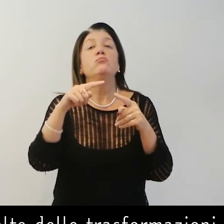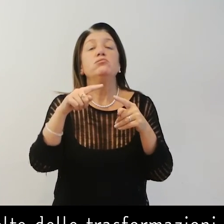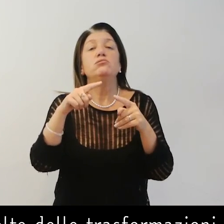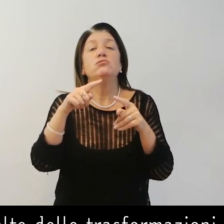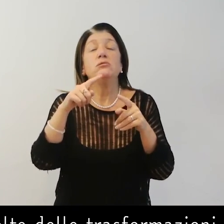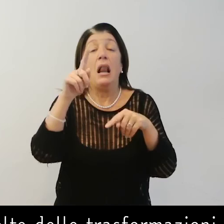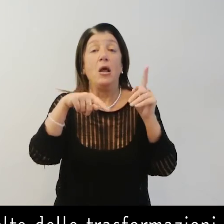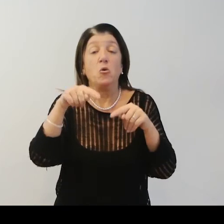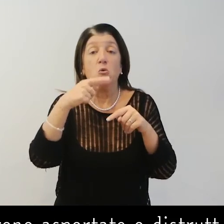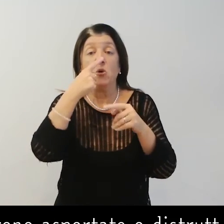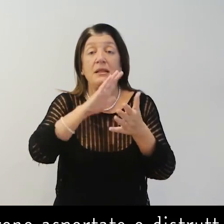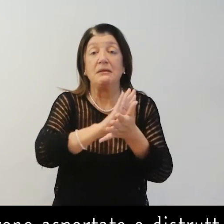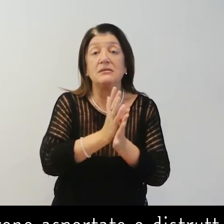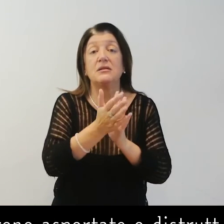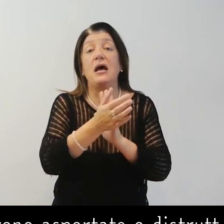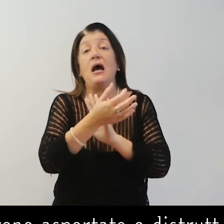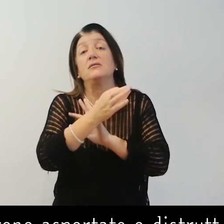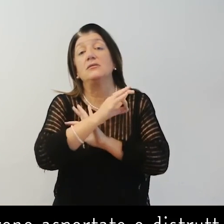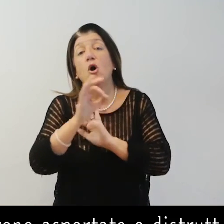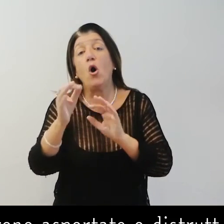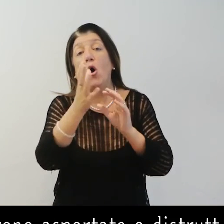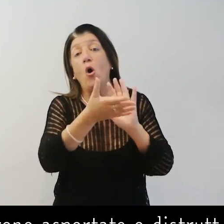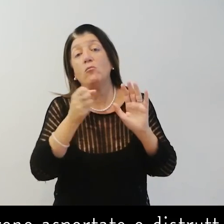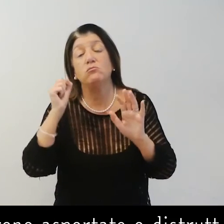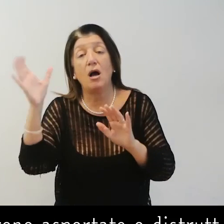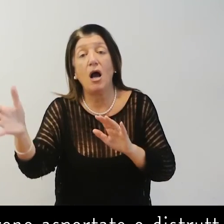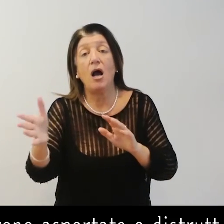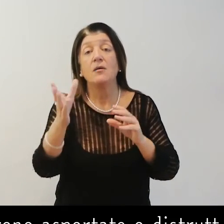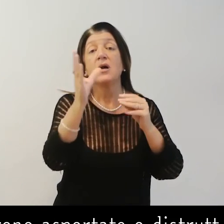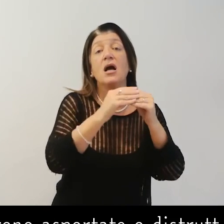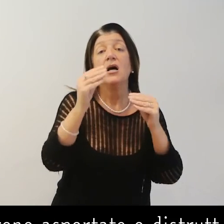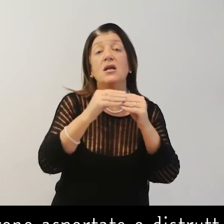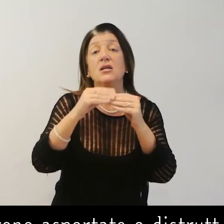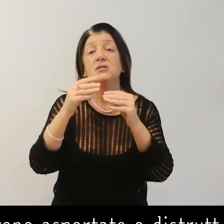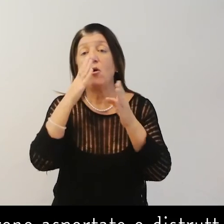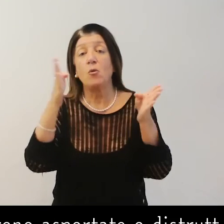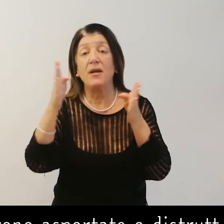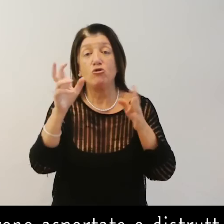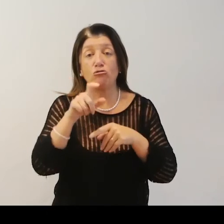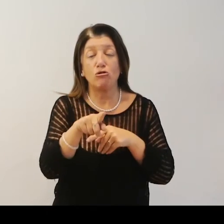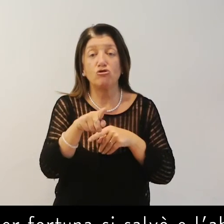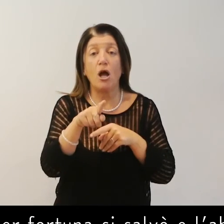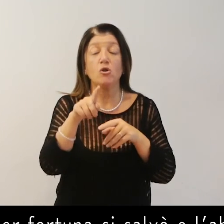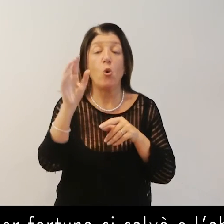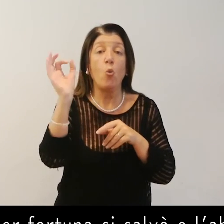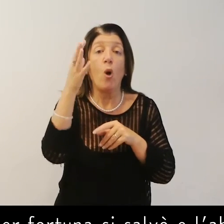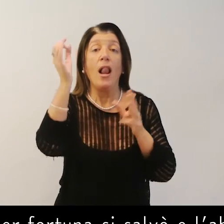seicento furono asportate o distrutte dal restauro ottocentesco qualche opera per